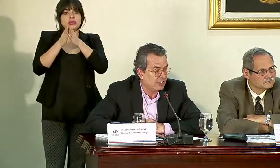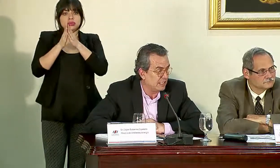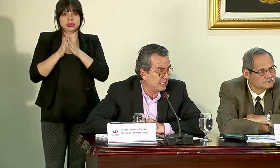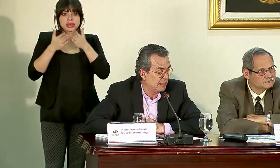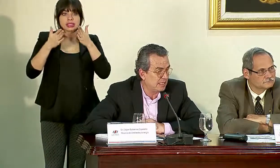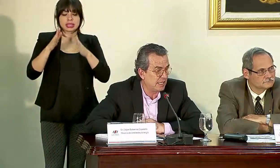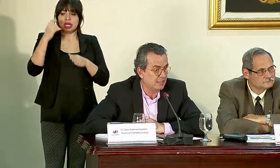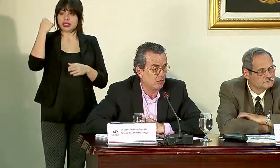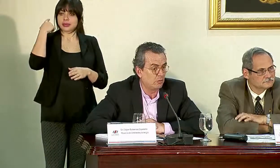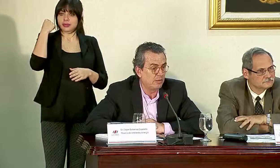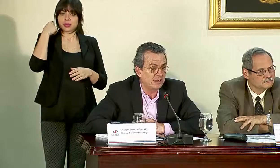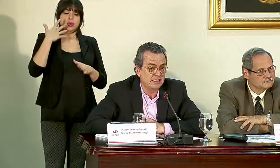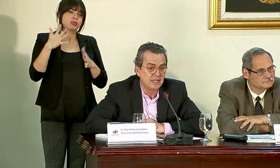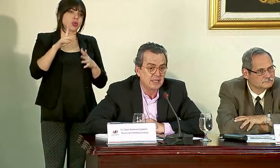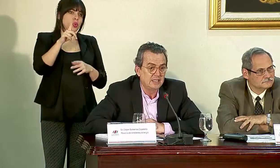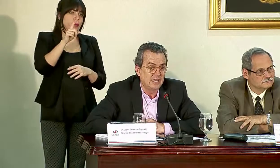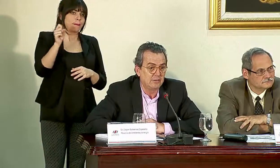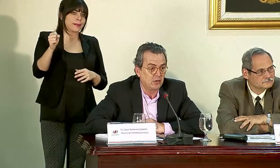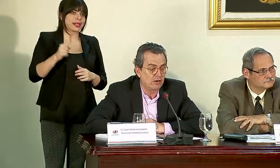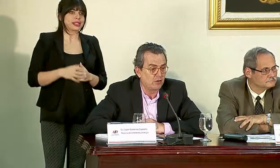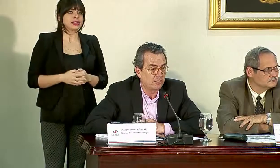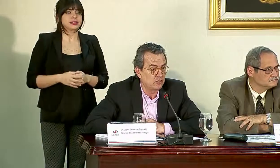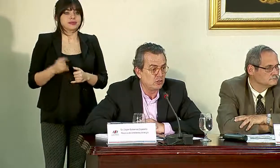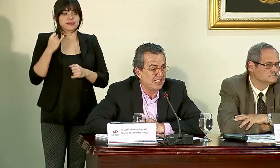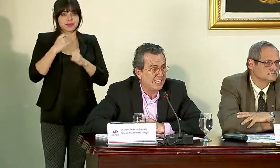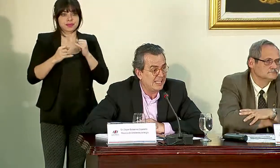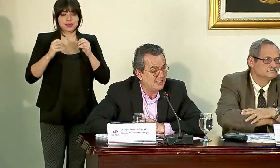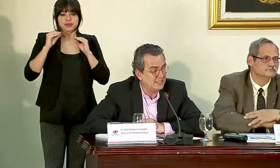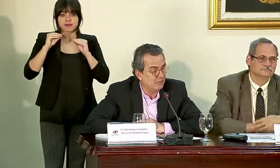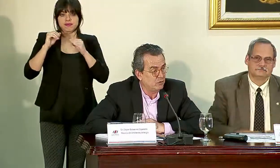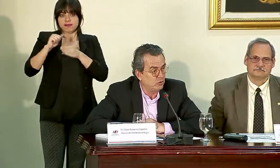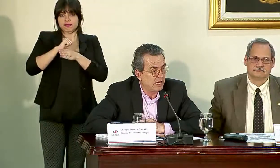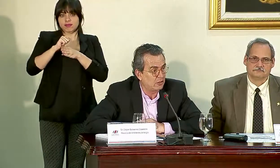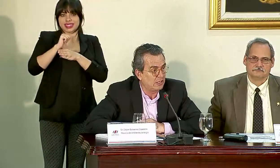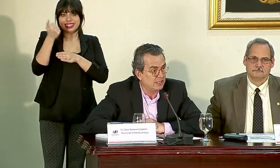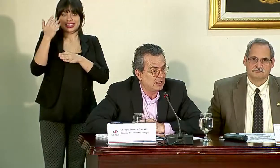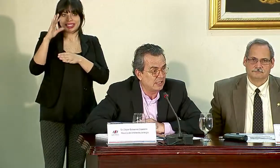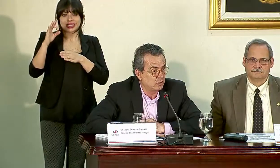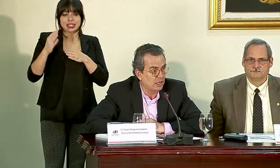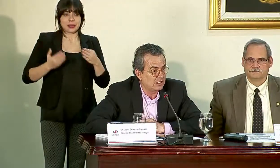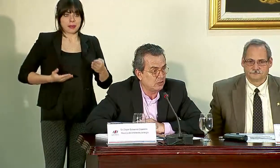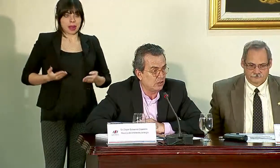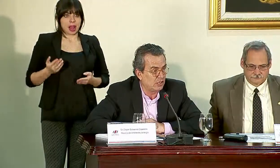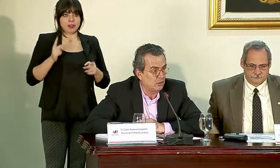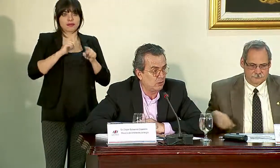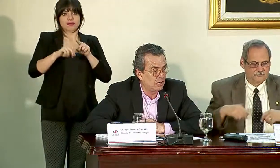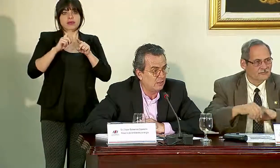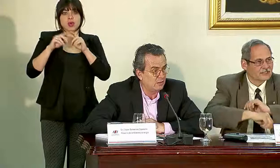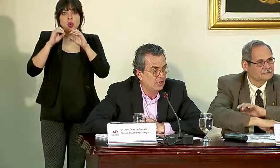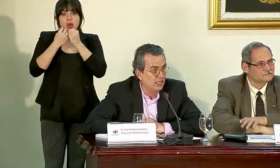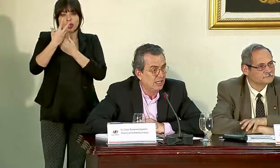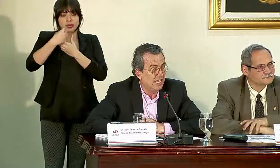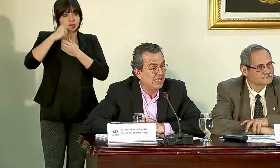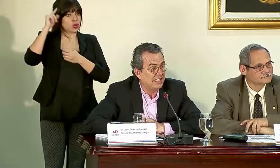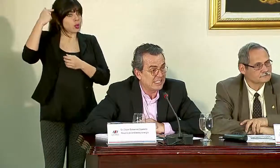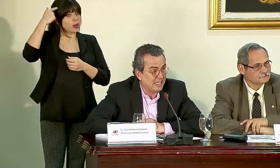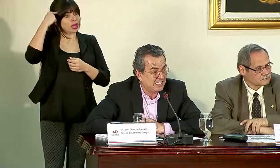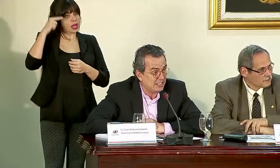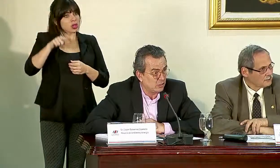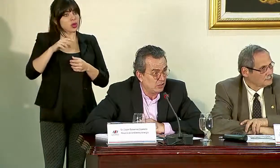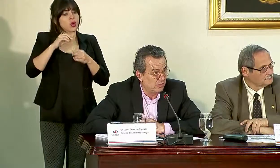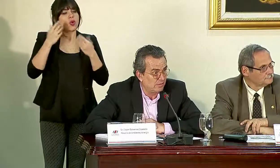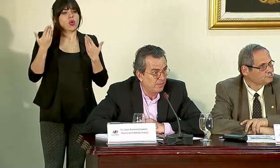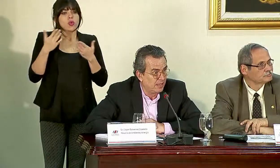recientemente, hace como un mes, terminó la formación de 15 funcionarios de distintas organizaciones del gobierno en